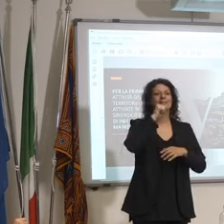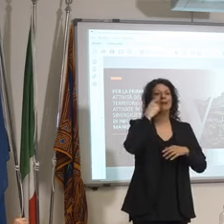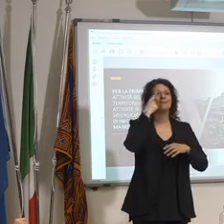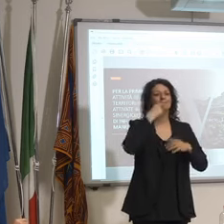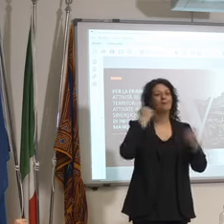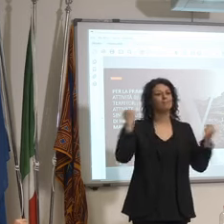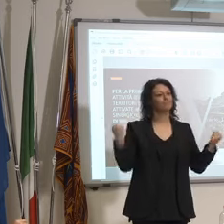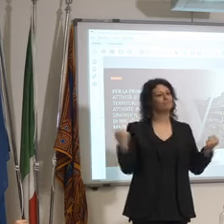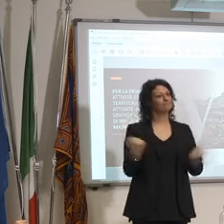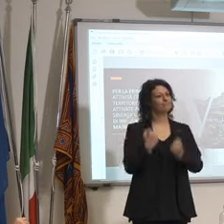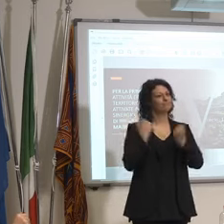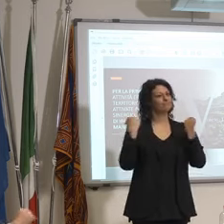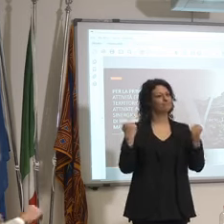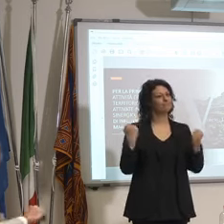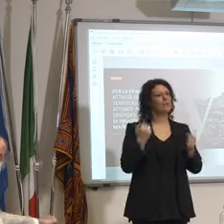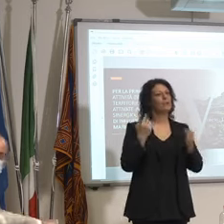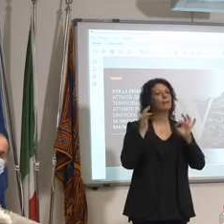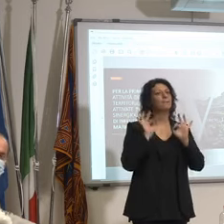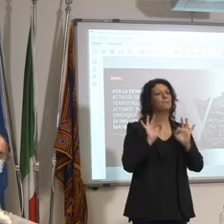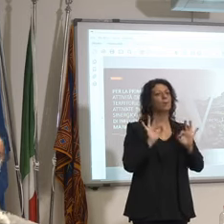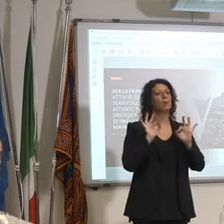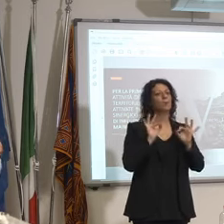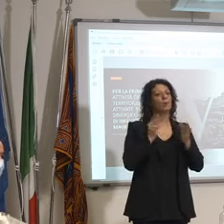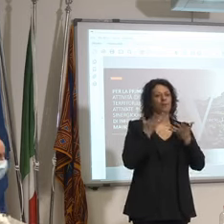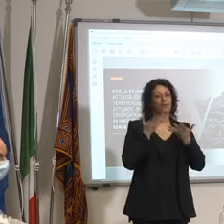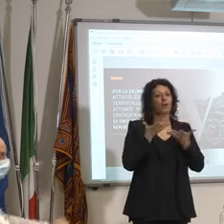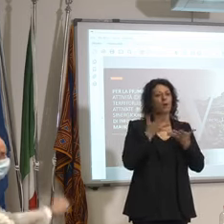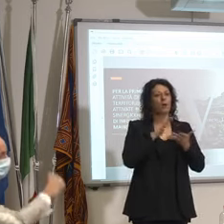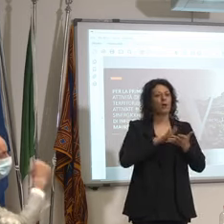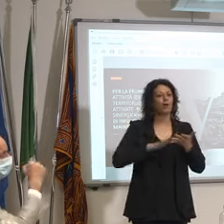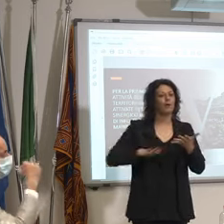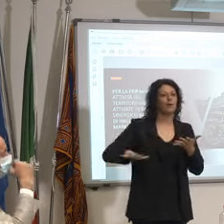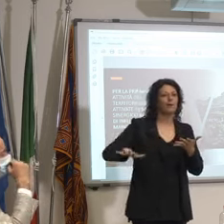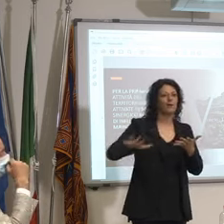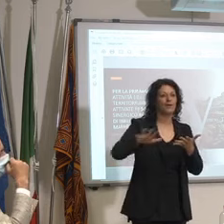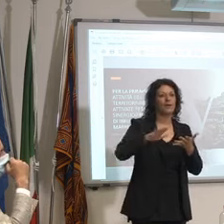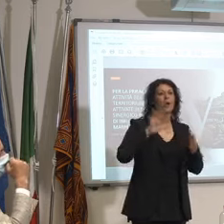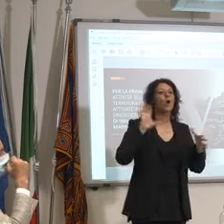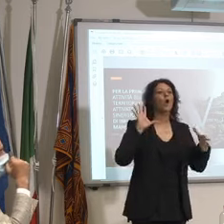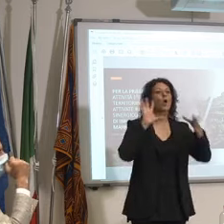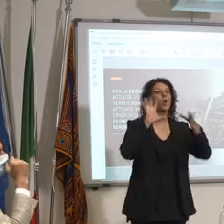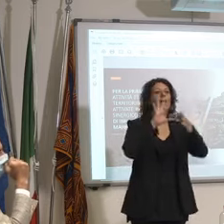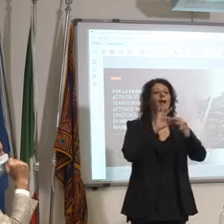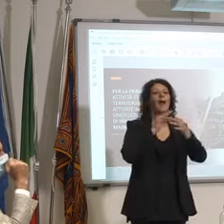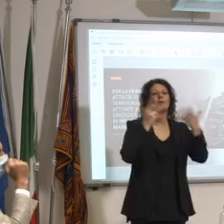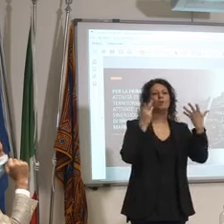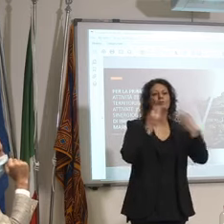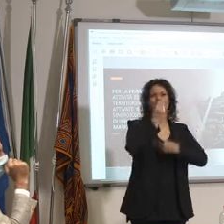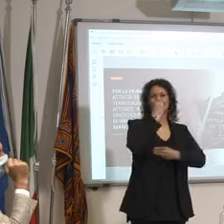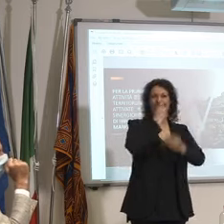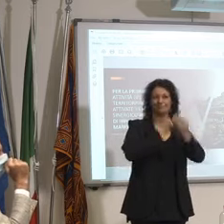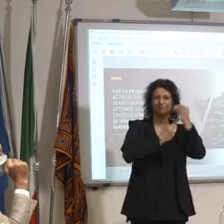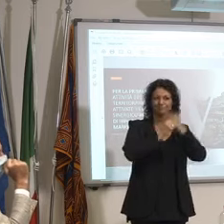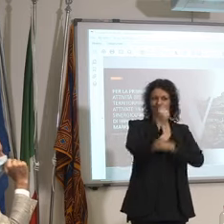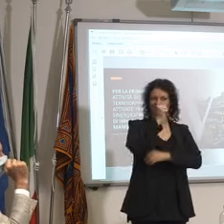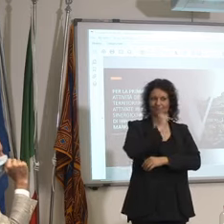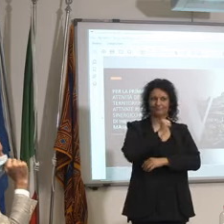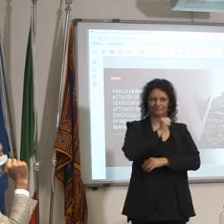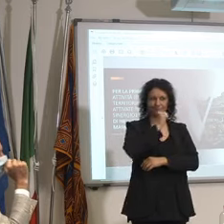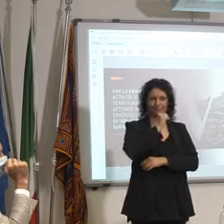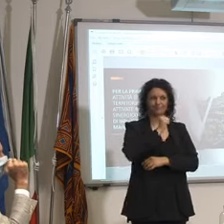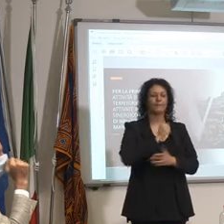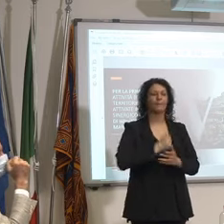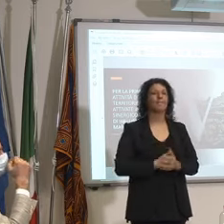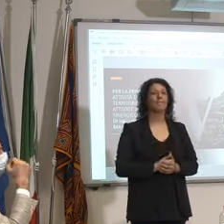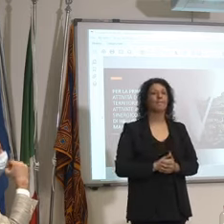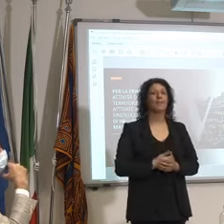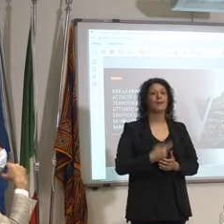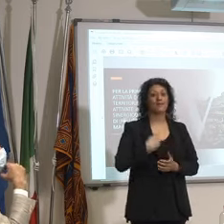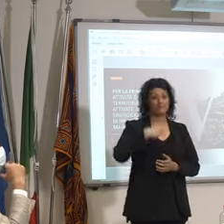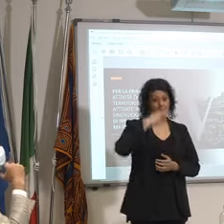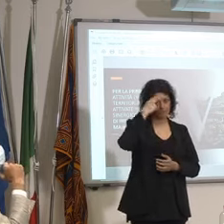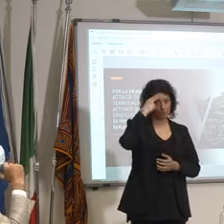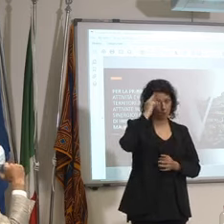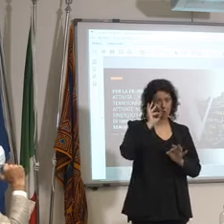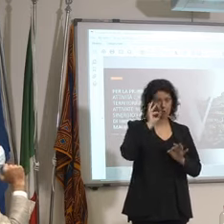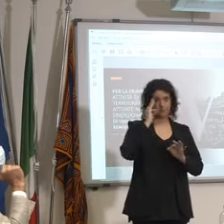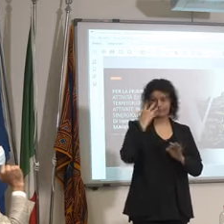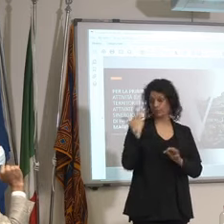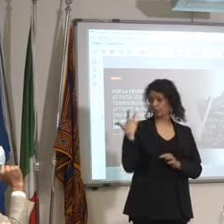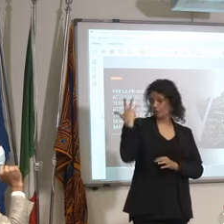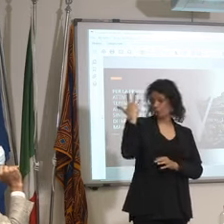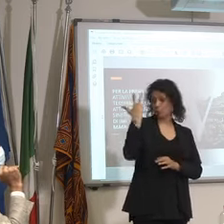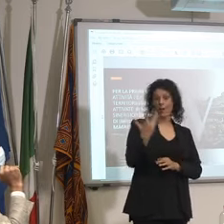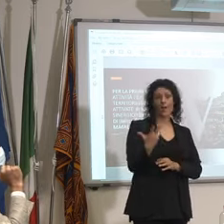'entroterra tutto il tema dell'enogastronomia ricordo non perché sono trevisiano io anche presidente che però negli ultimi 5 anni